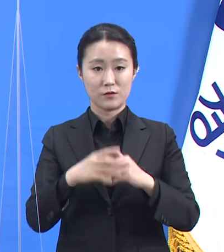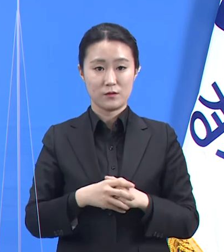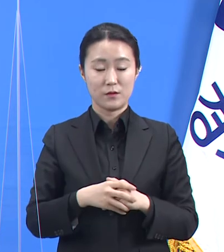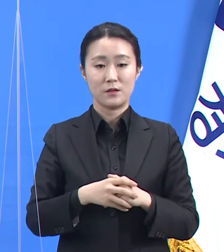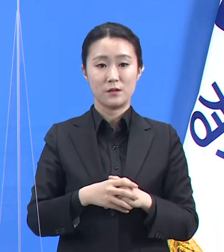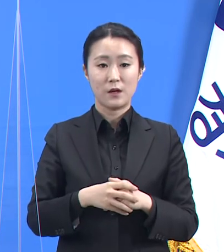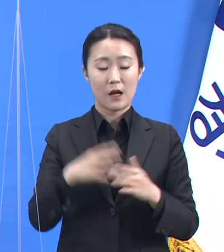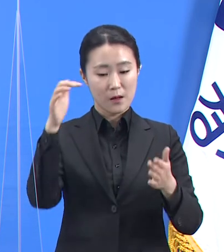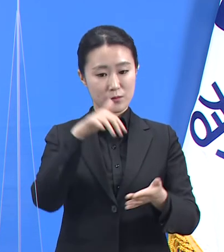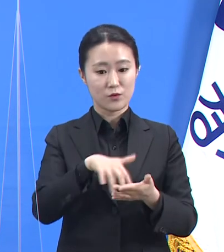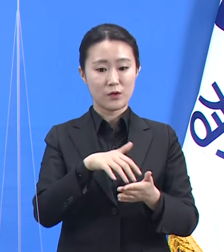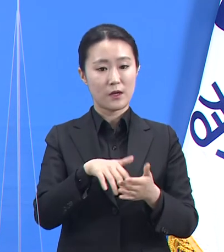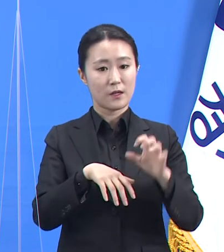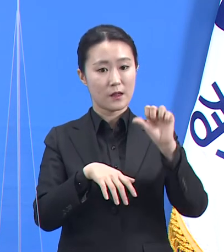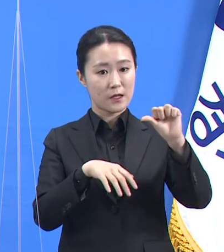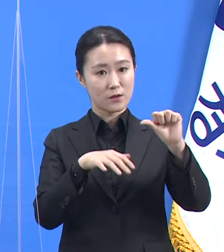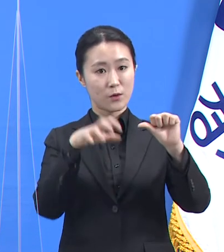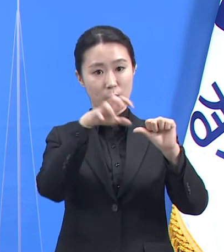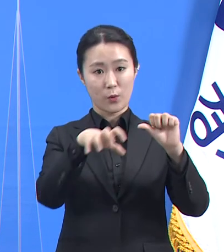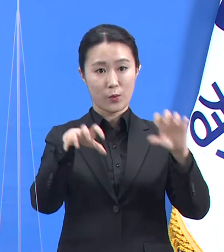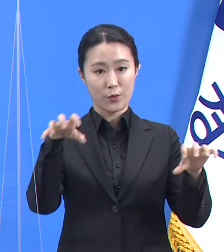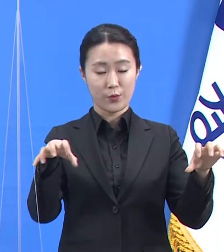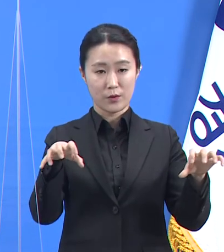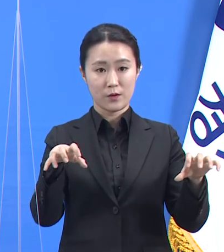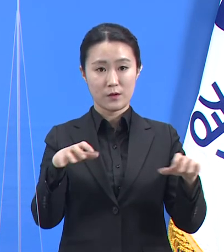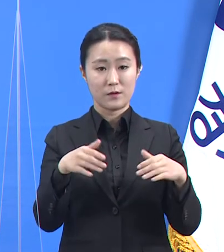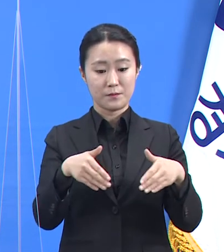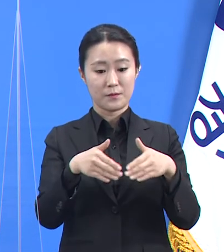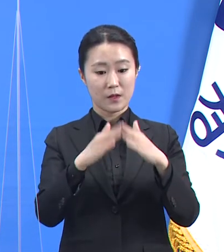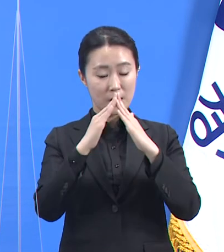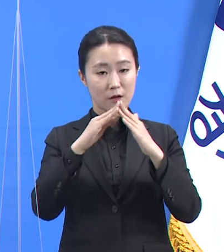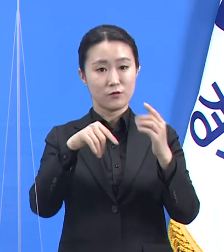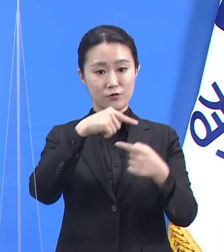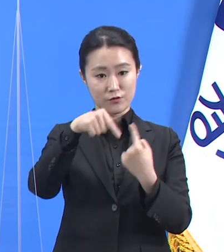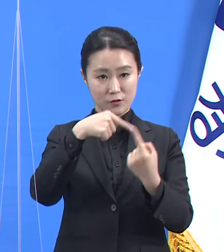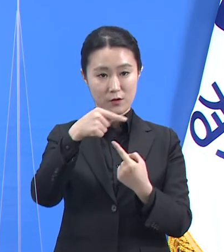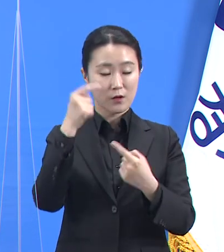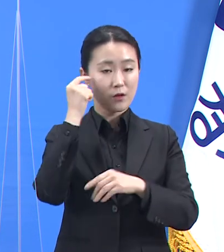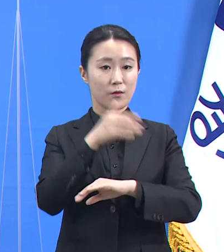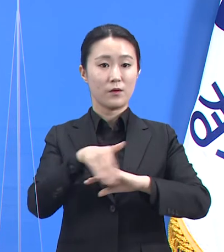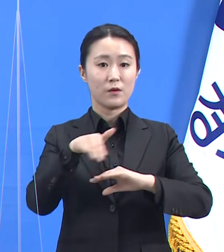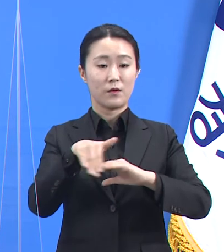순차적으로 늘려나가 최종 48개소를 운영하게 될 예정입니다.